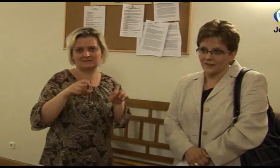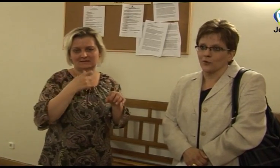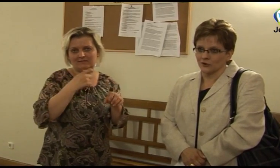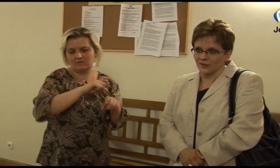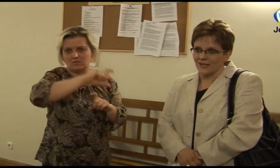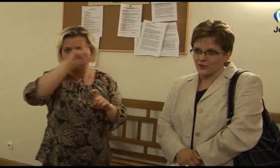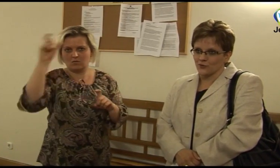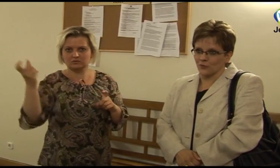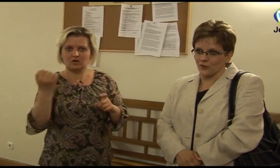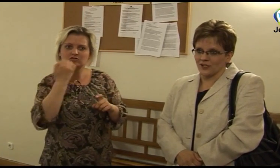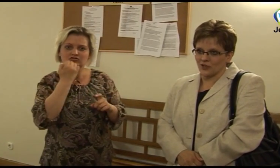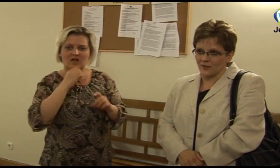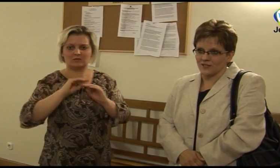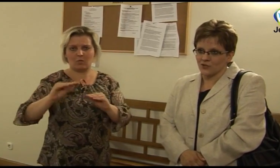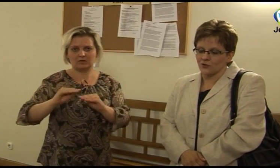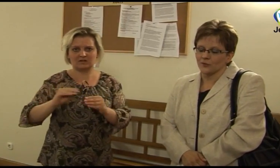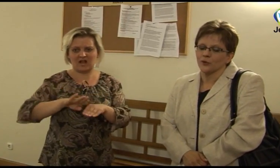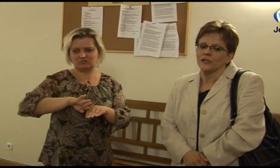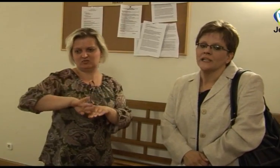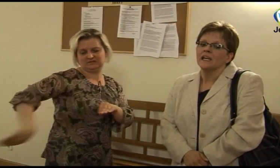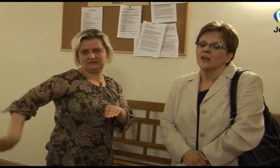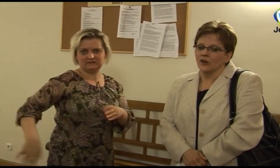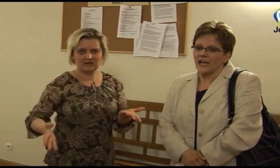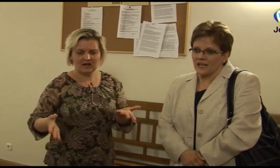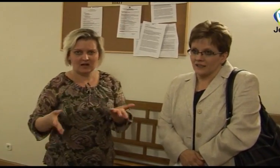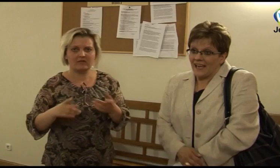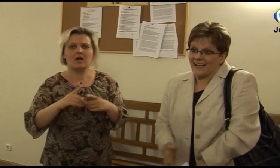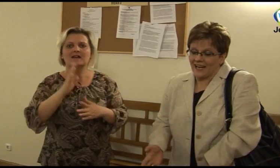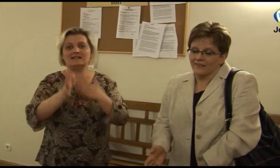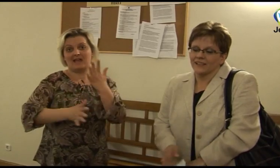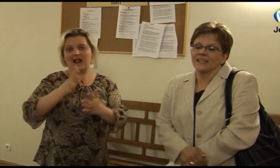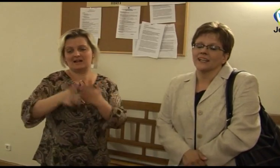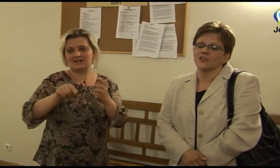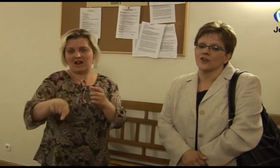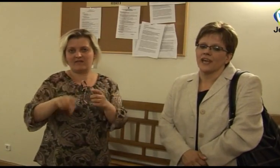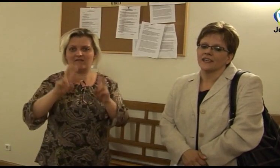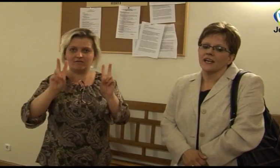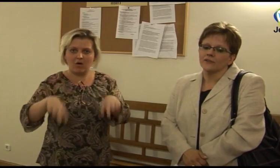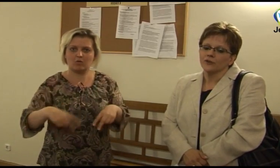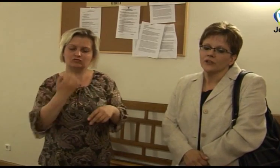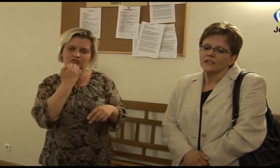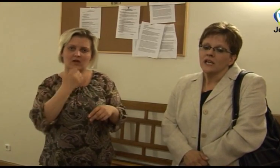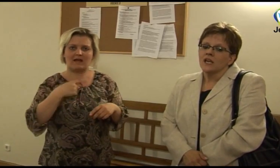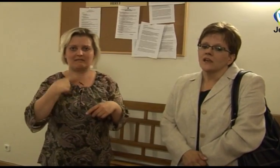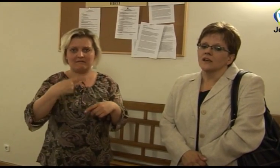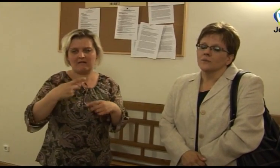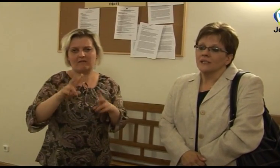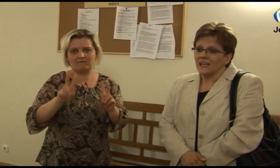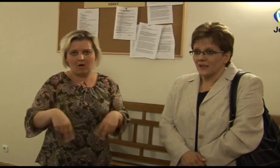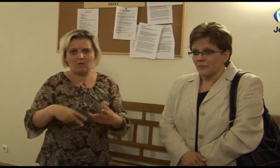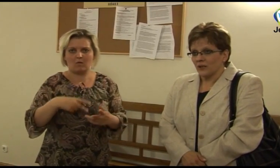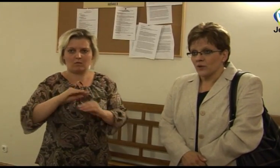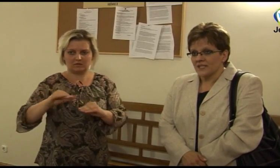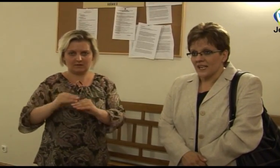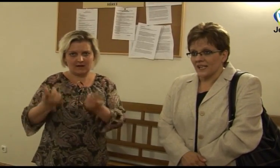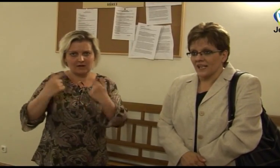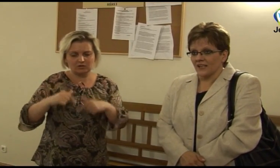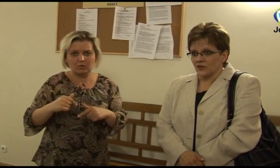oktatásukból és képzésükből a jelnyelven, tehát a saját nyelvükön, mindenképpen hozzá kellene a